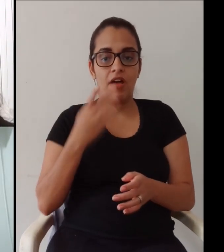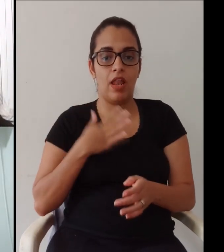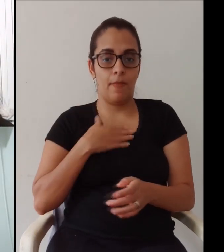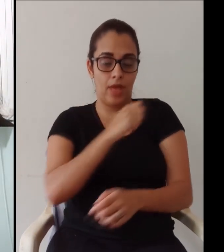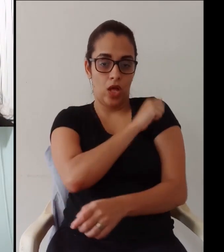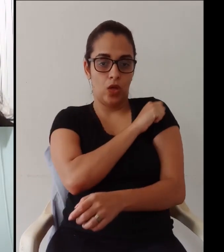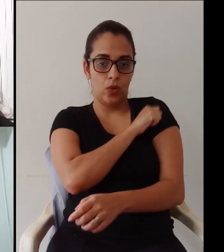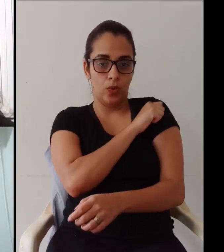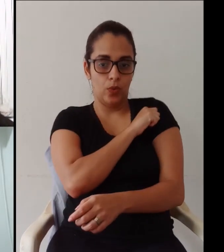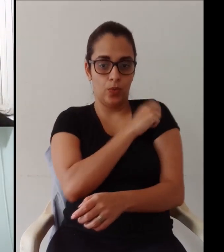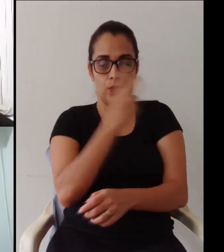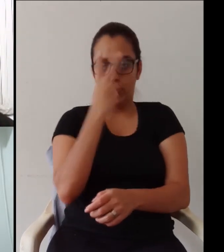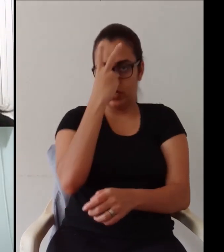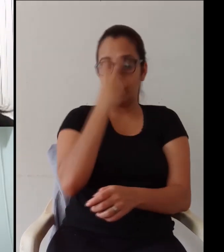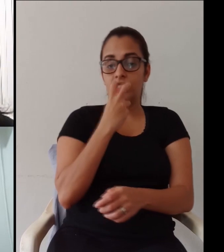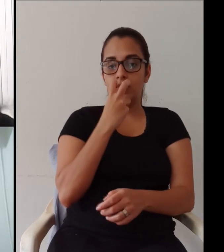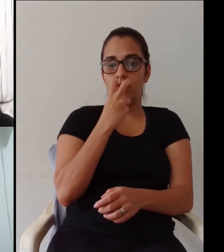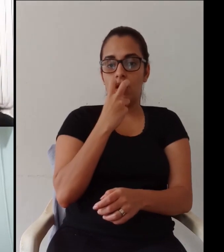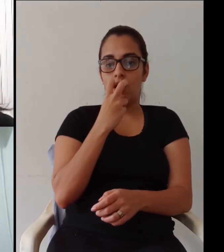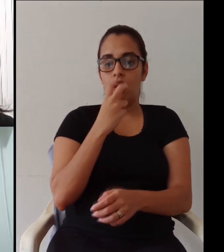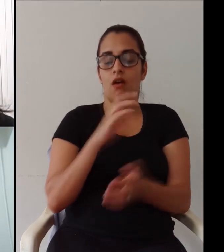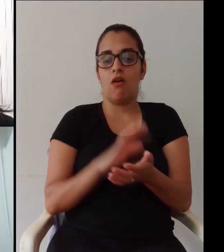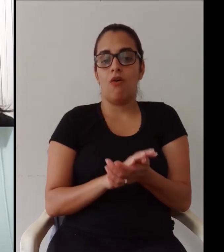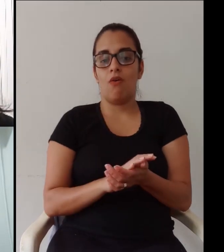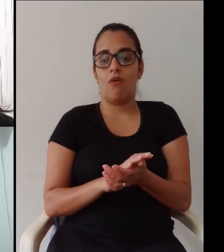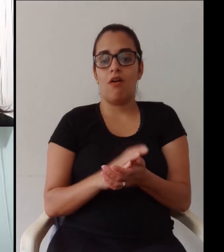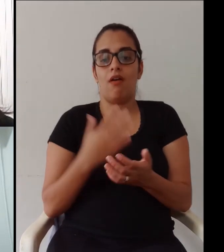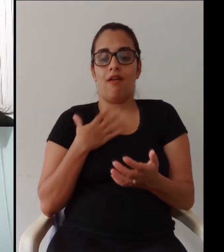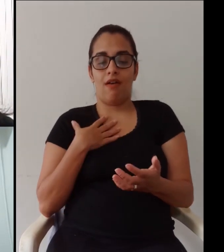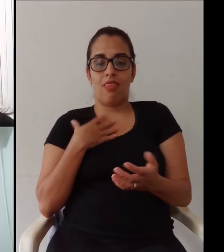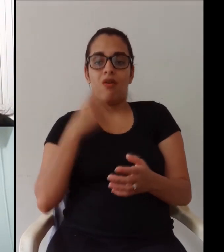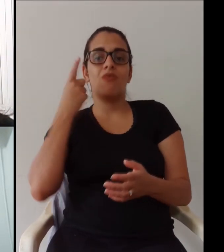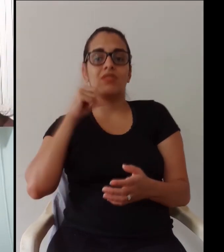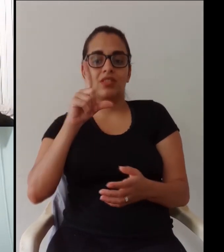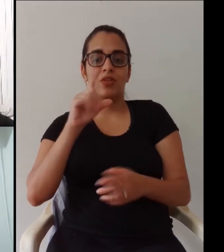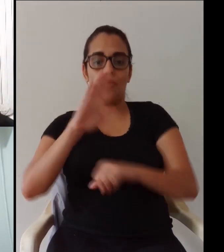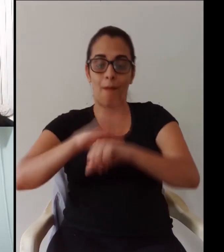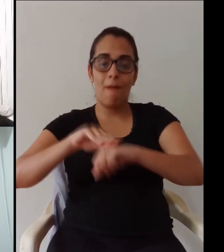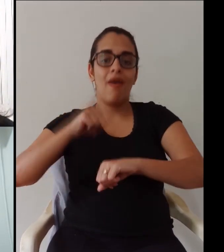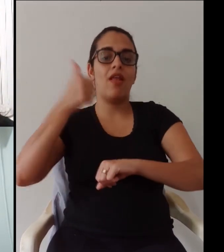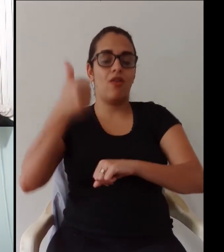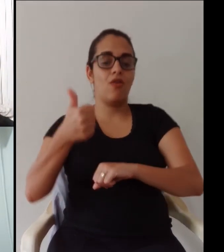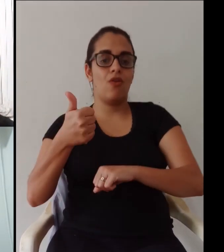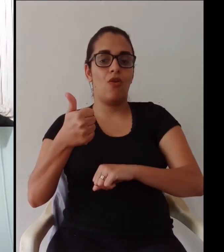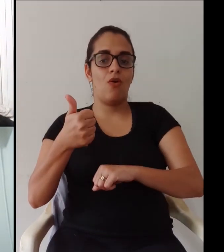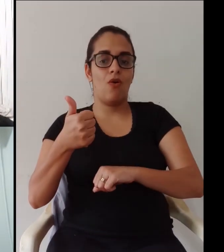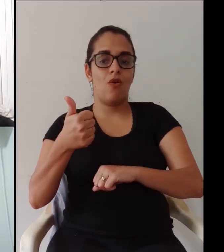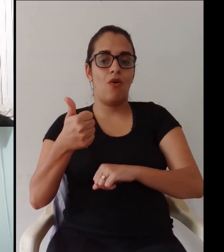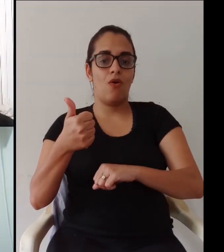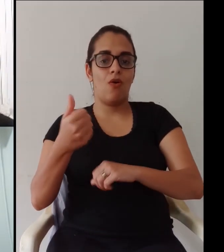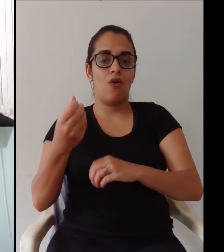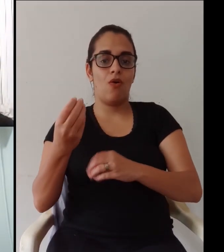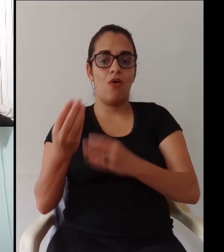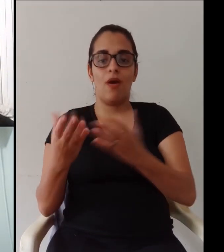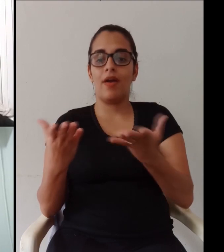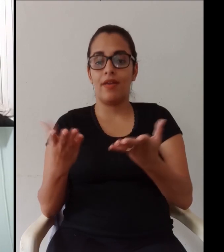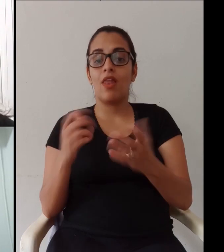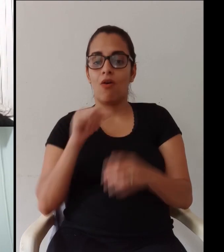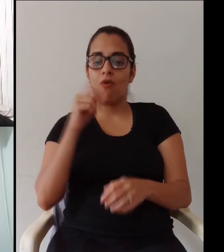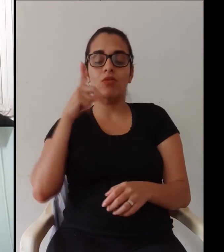eu fiz uma pesquisa de EAD com surdos e deficiências visuais e uma das falas da minha aluna com deficiência visual é